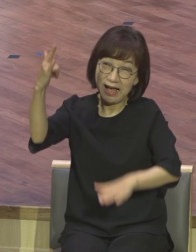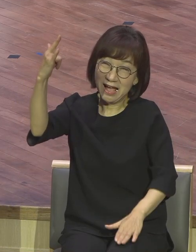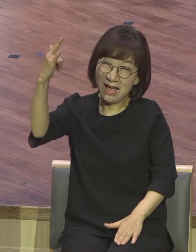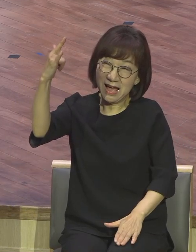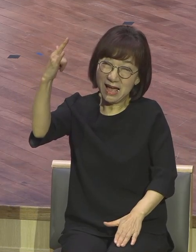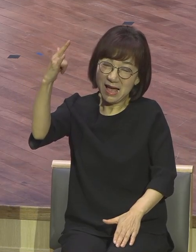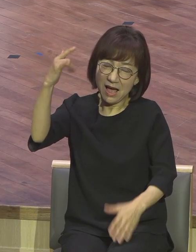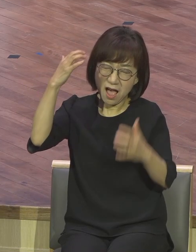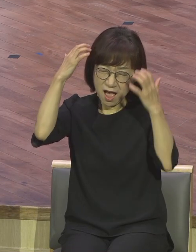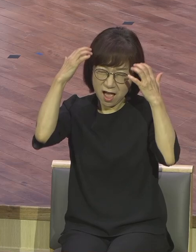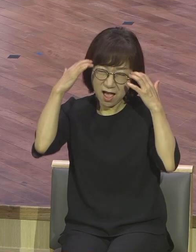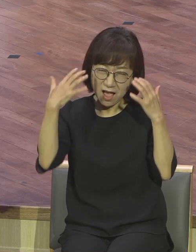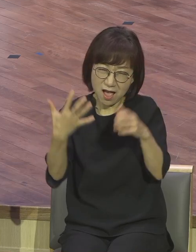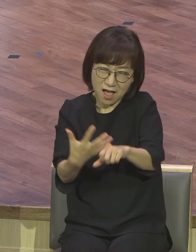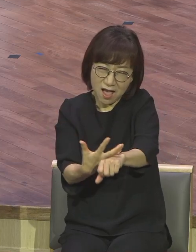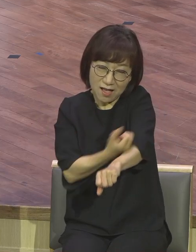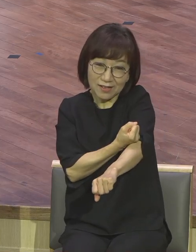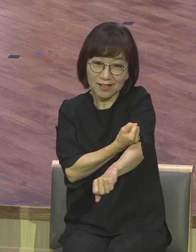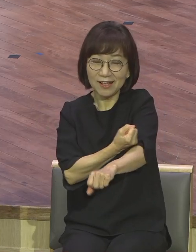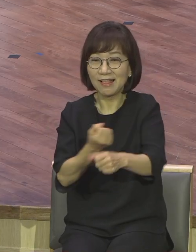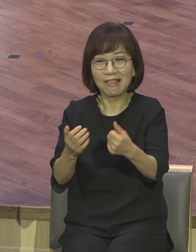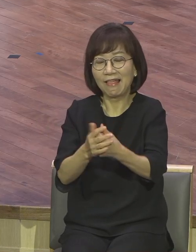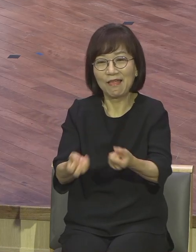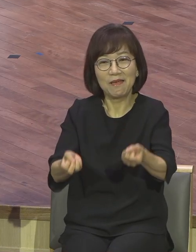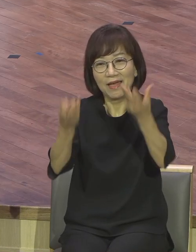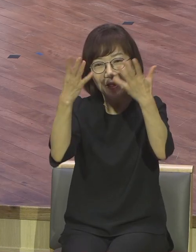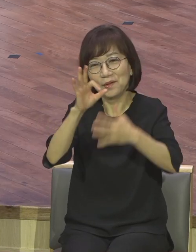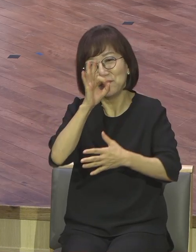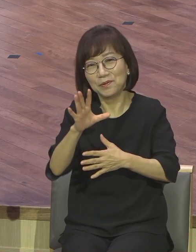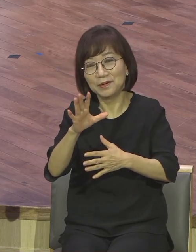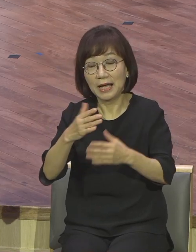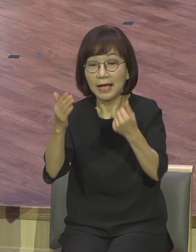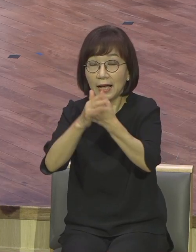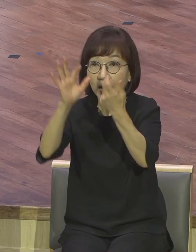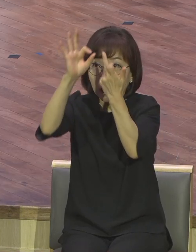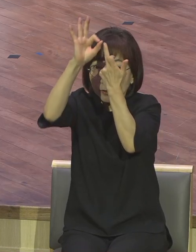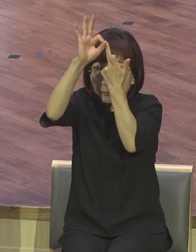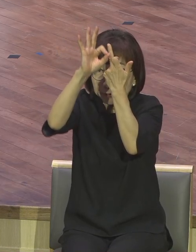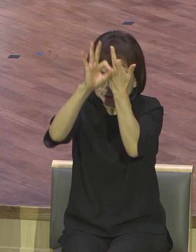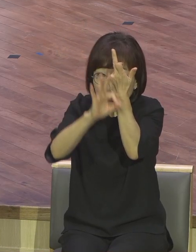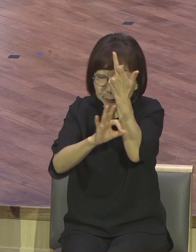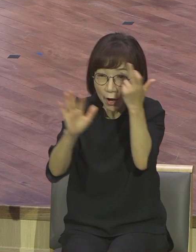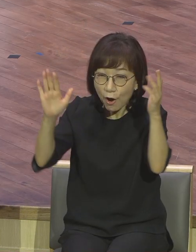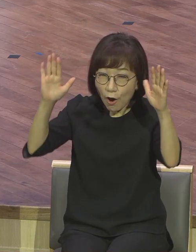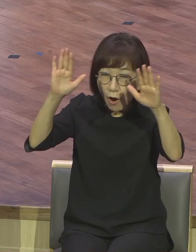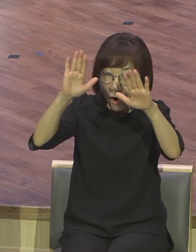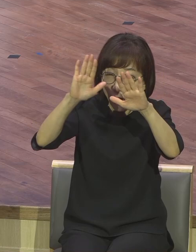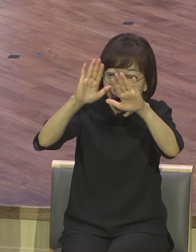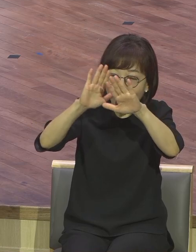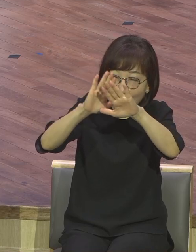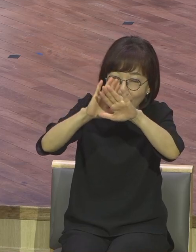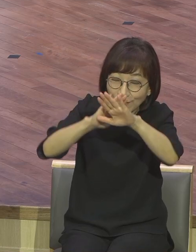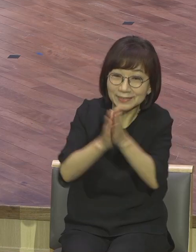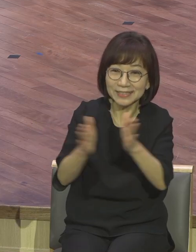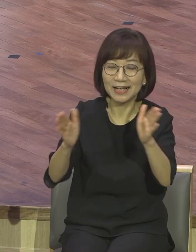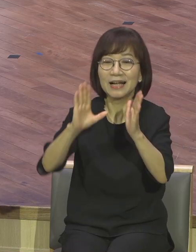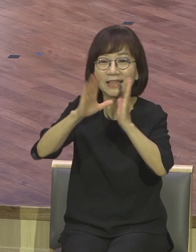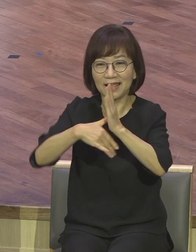더워서 행사를 못해요. 그래서 해가 지고 난 밤에 주로 그렇게 결혼 축제를 하는데